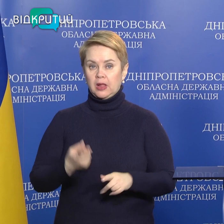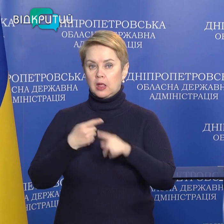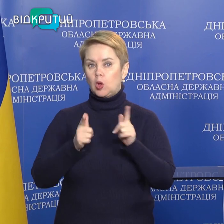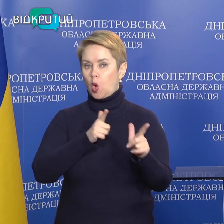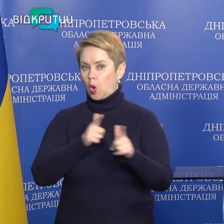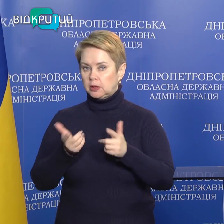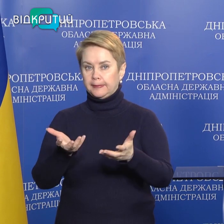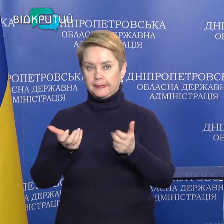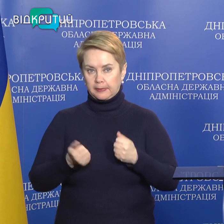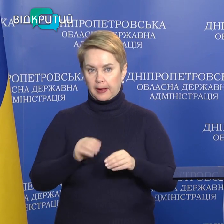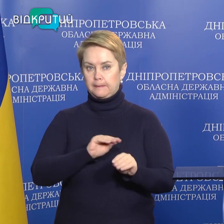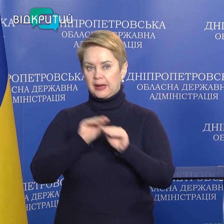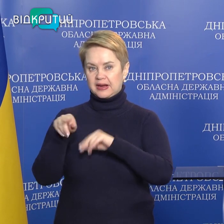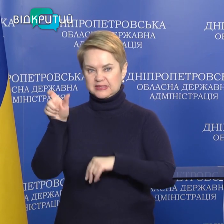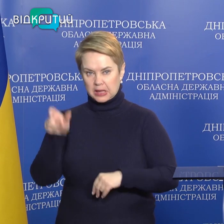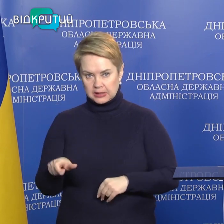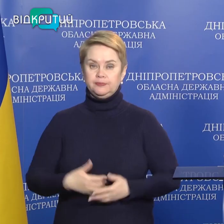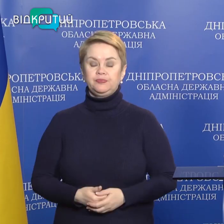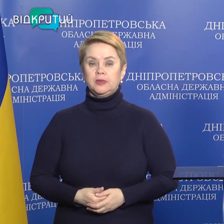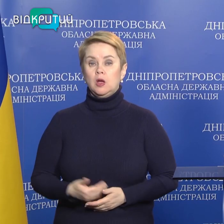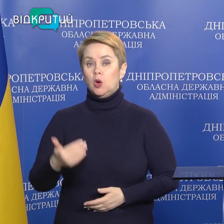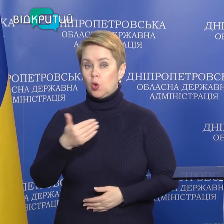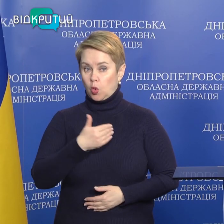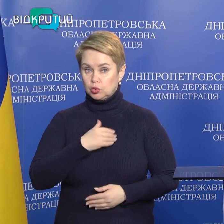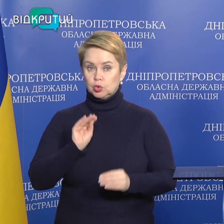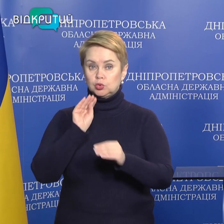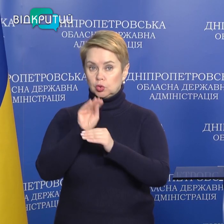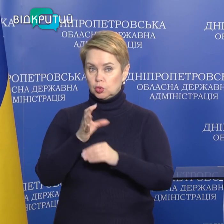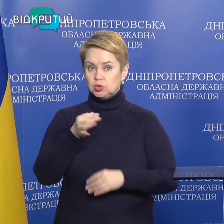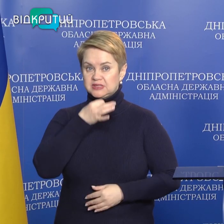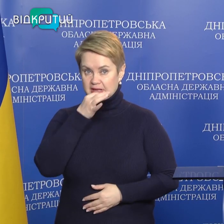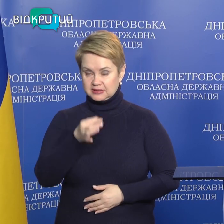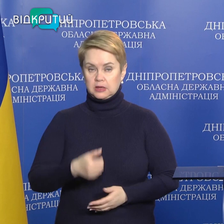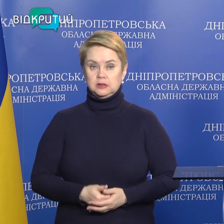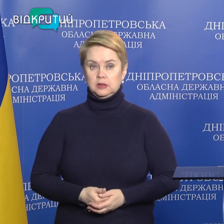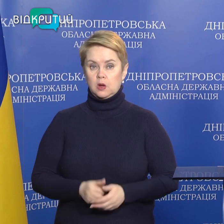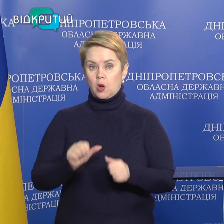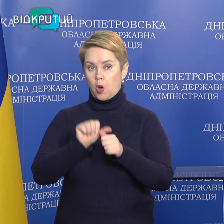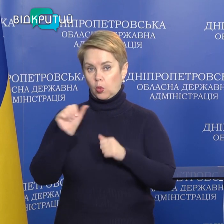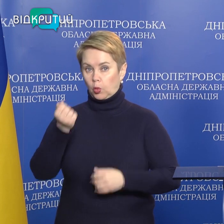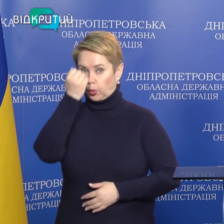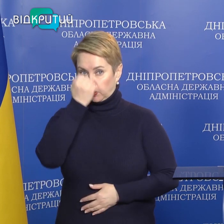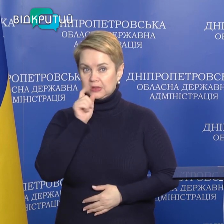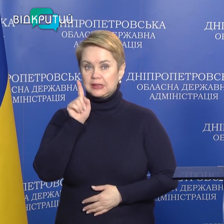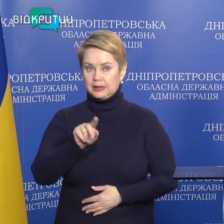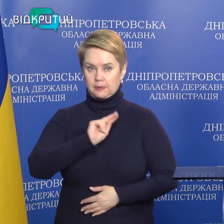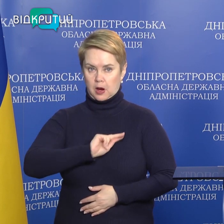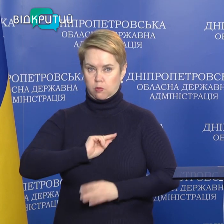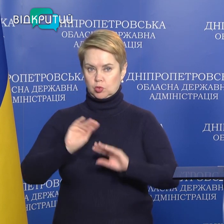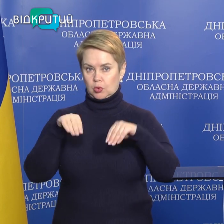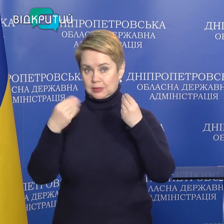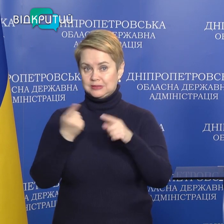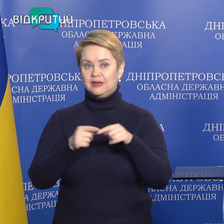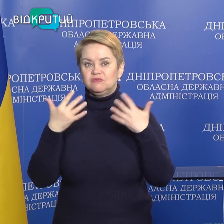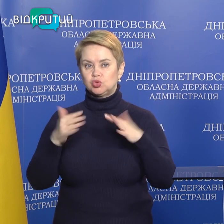які готові приймати переселенців на роботу. Хочу додатково ще сказати окрему подяку тим роботодавцям,